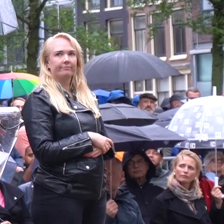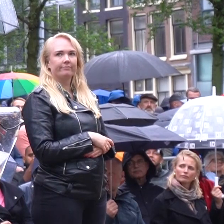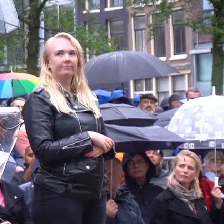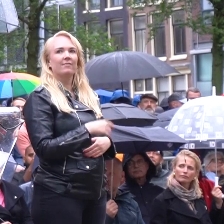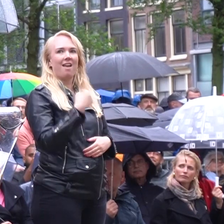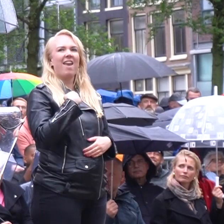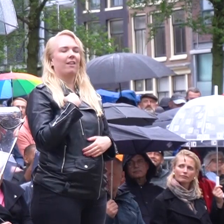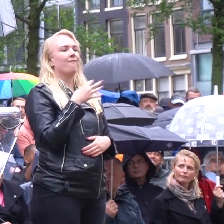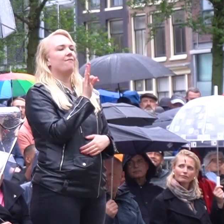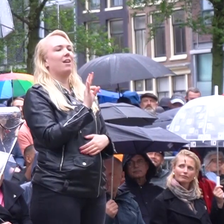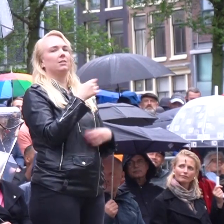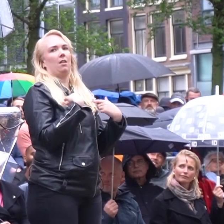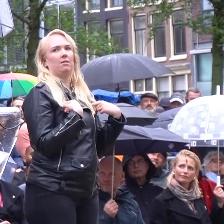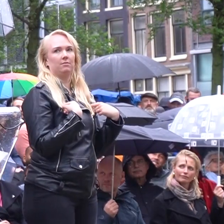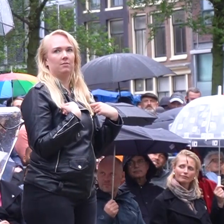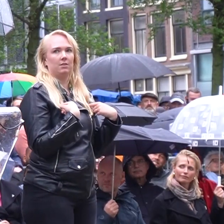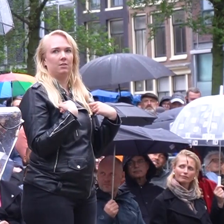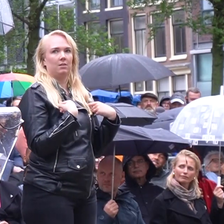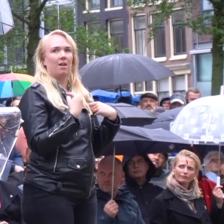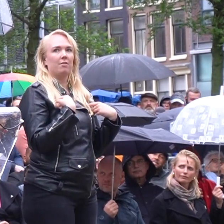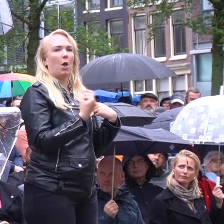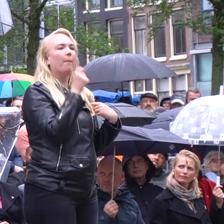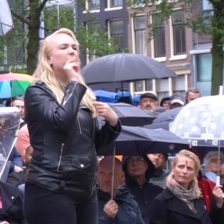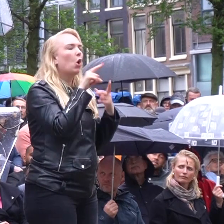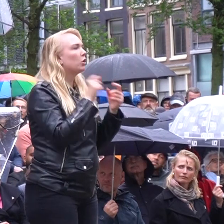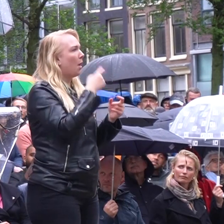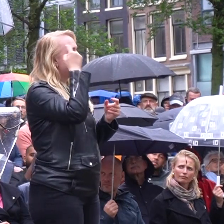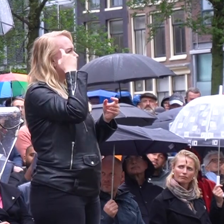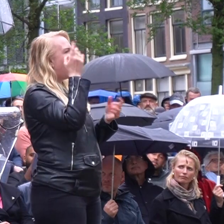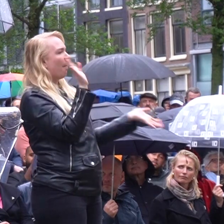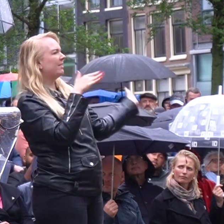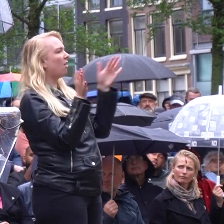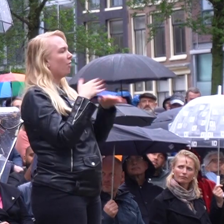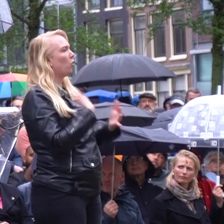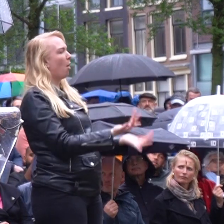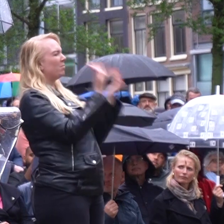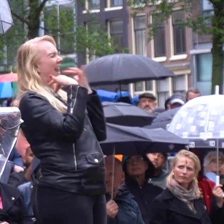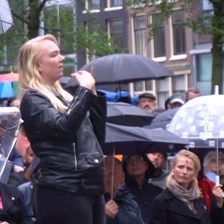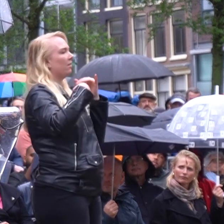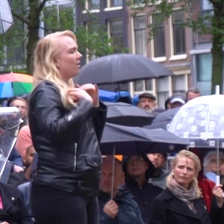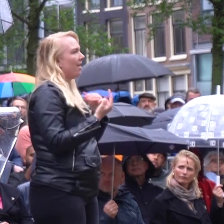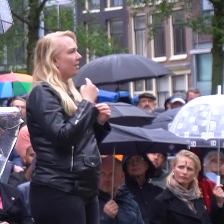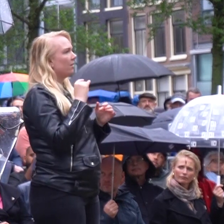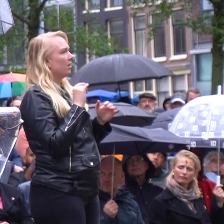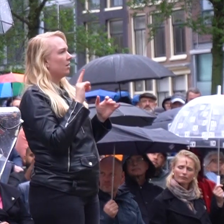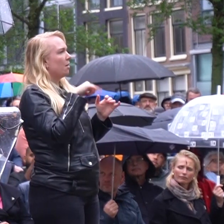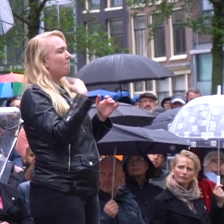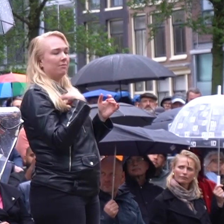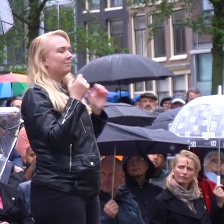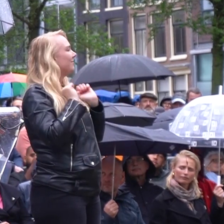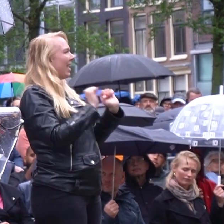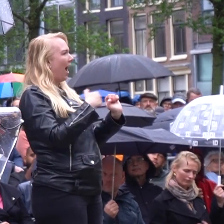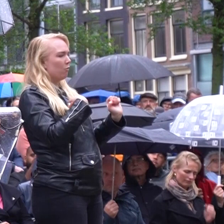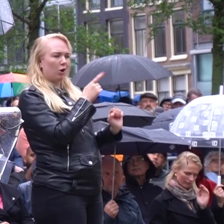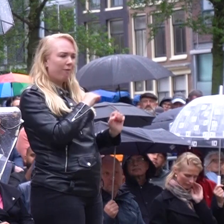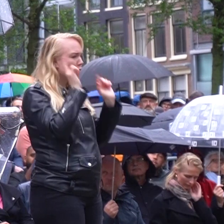Ik ben Faisal. Ik ben ondergespugd, mentaal mishandeld, bedreigd en voor schut gezet. Maar het houdt mij niet tegen om